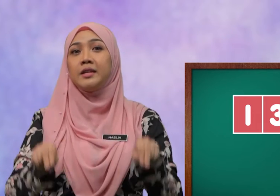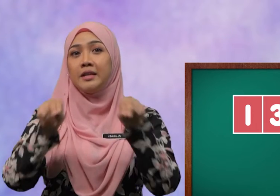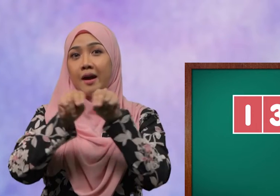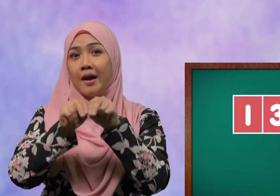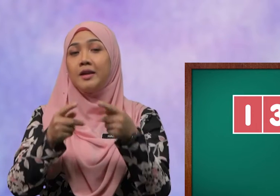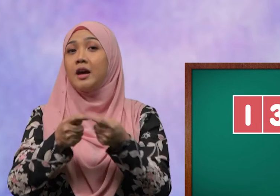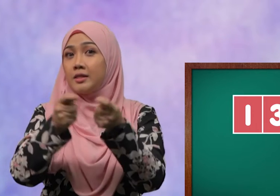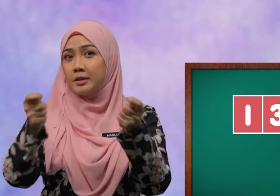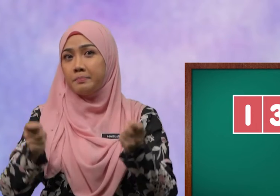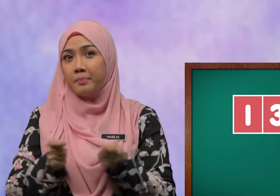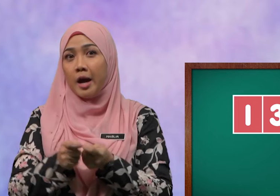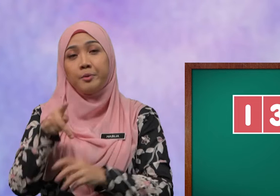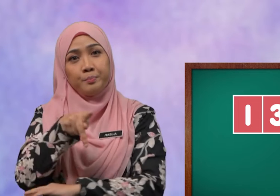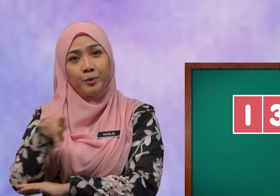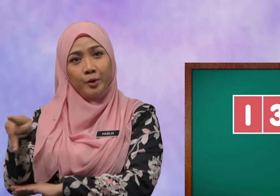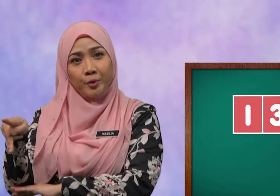Nilai Tempat Puluh